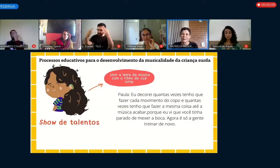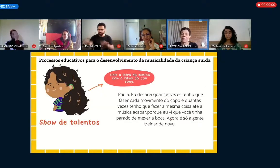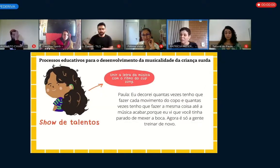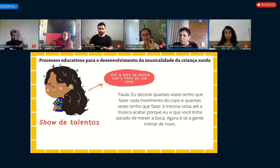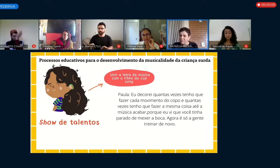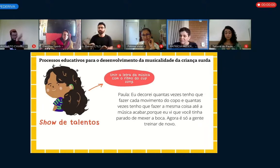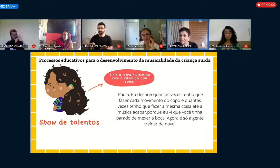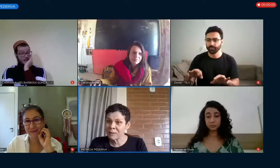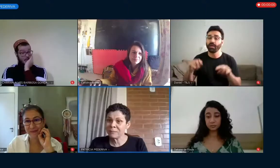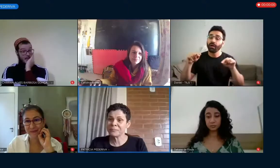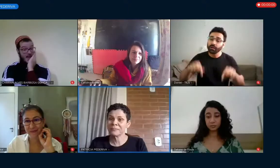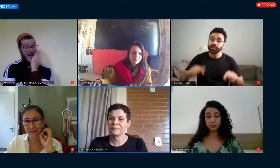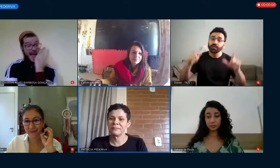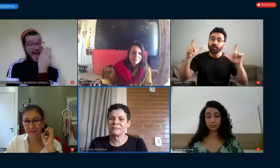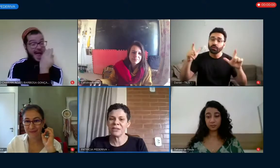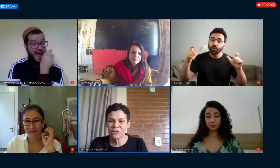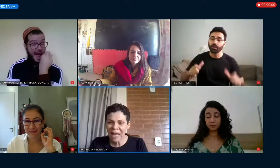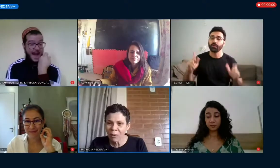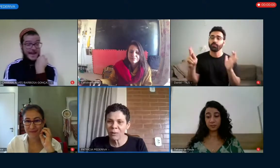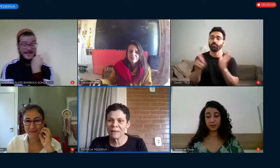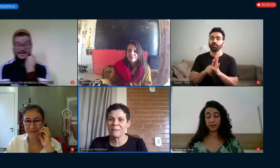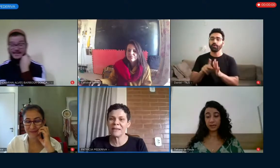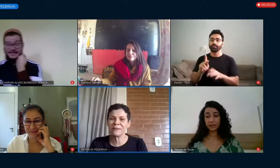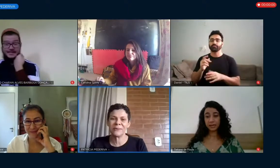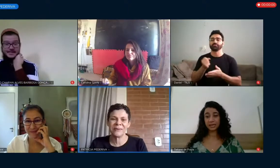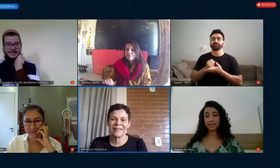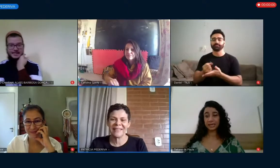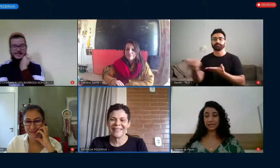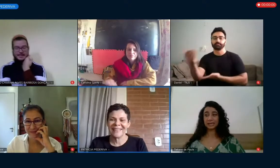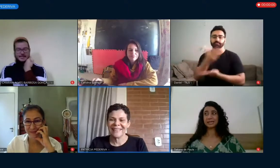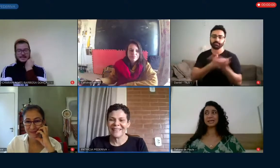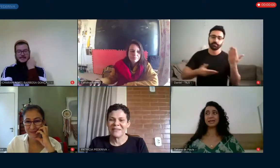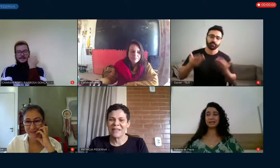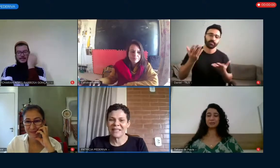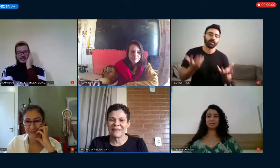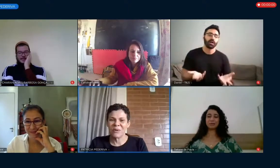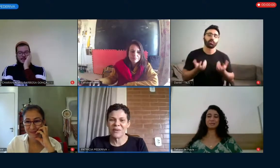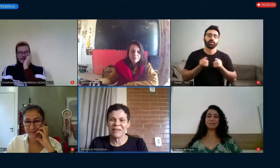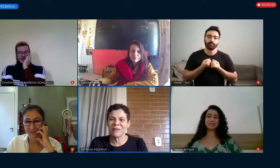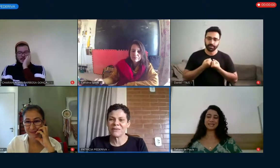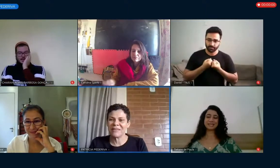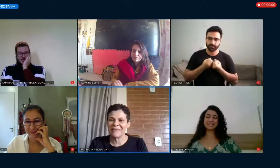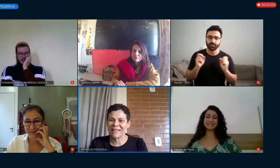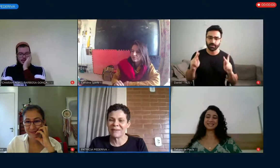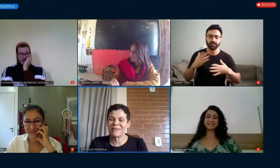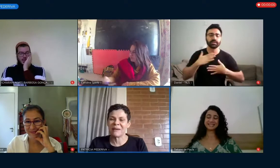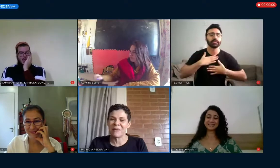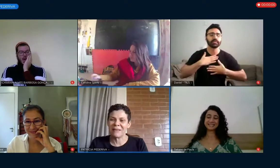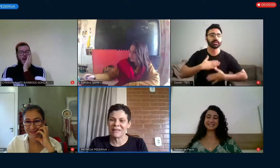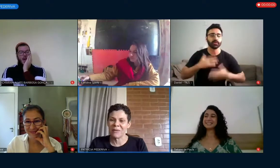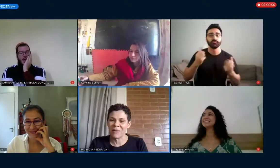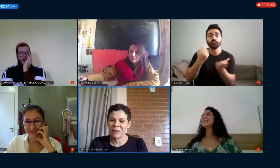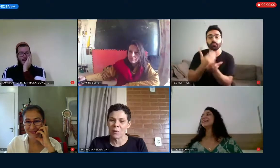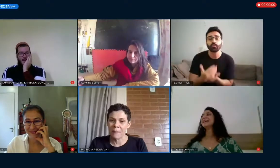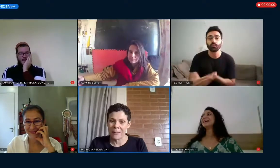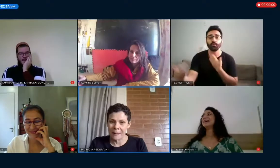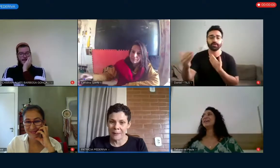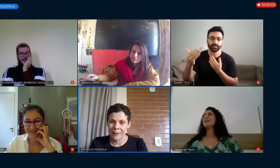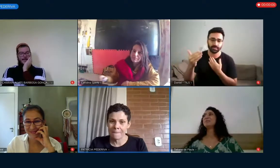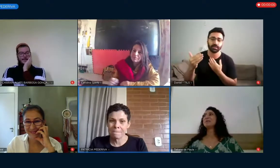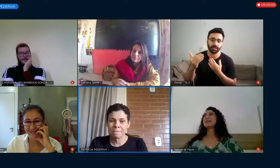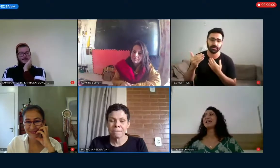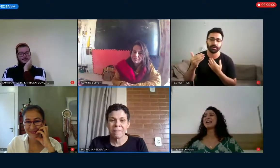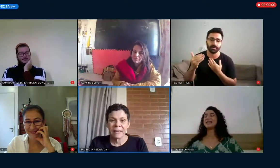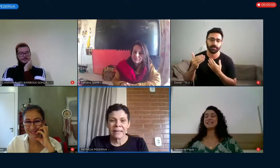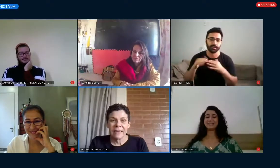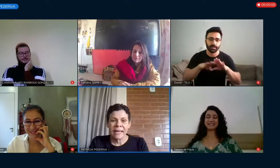colaboração, de acolhimento. Fica tranquilo e vamos iniciar os trabalhos agora com a